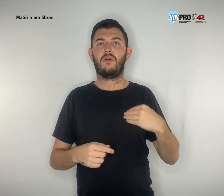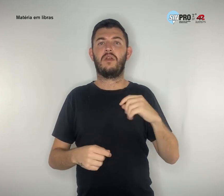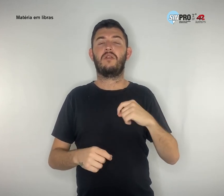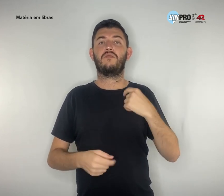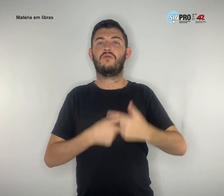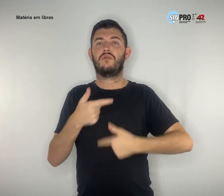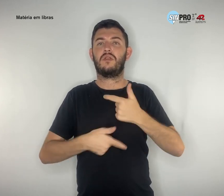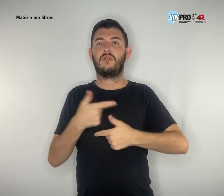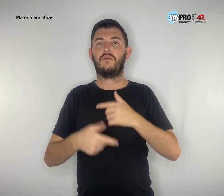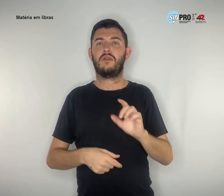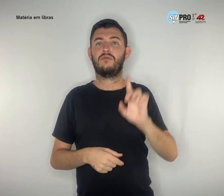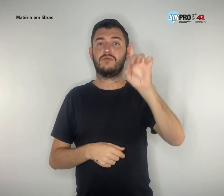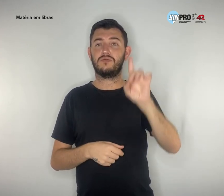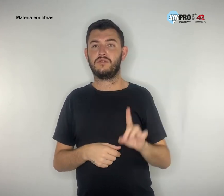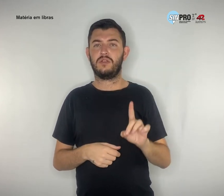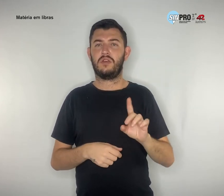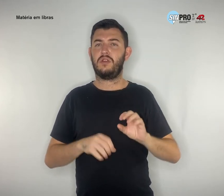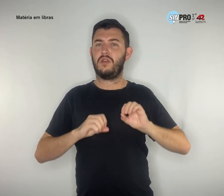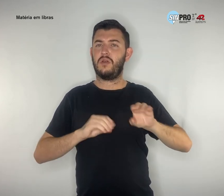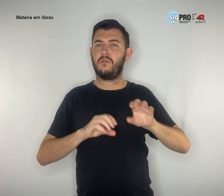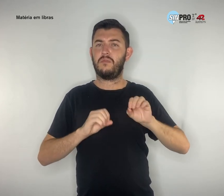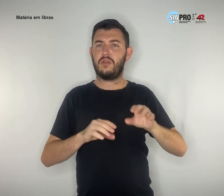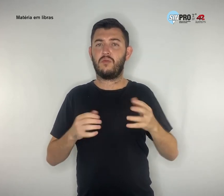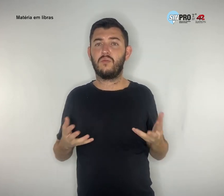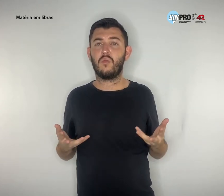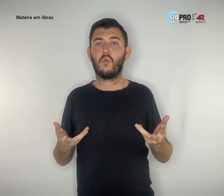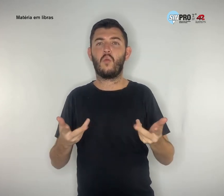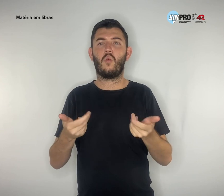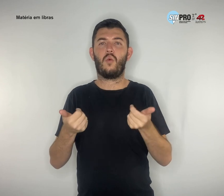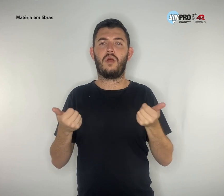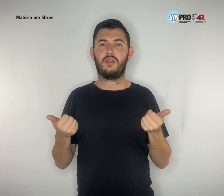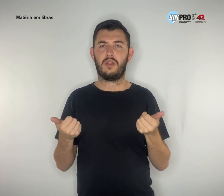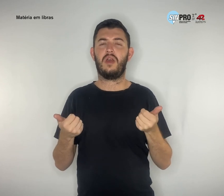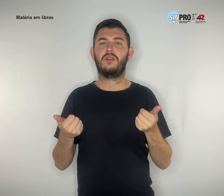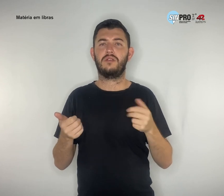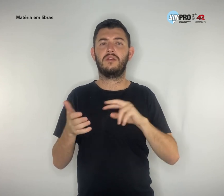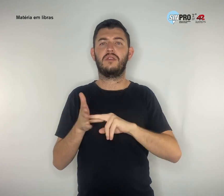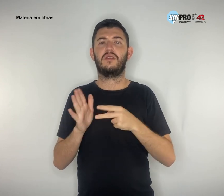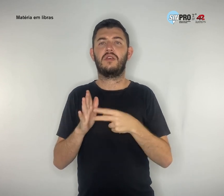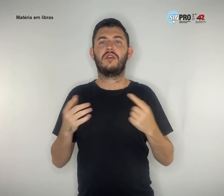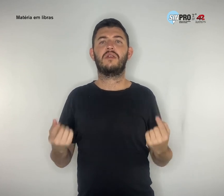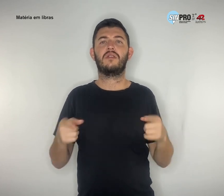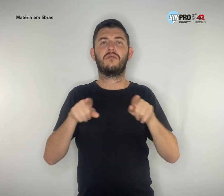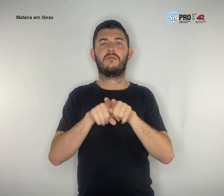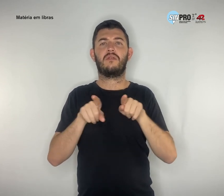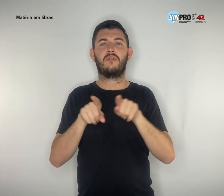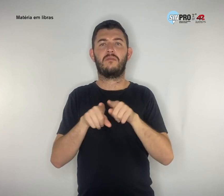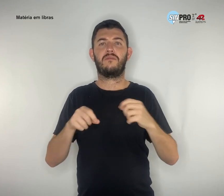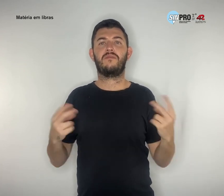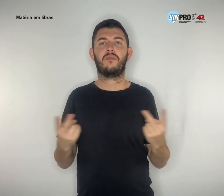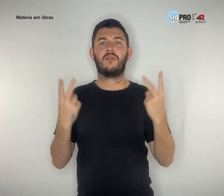direito a uma educação de qualidade é também valorizar os profissionais.